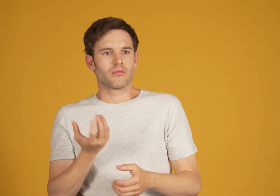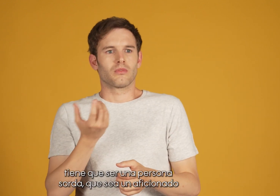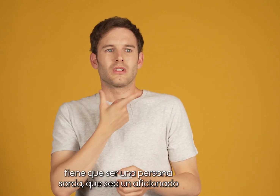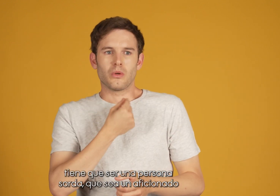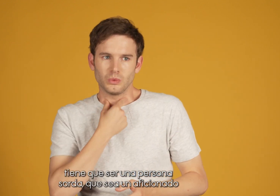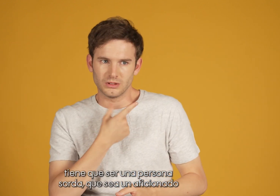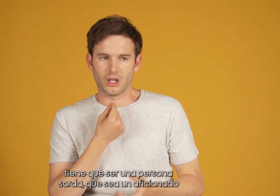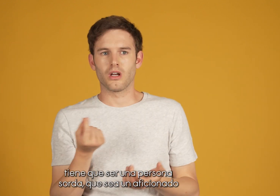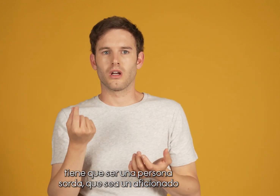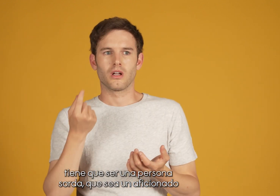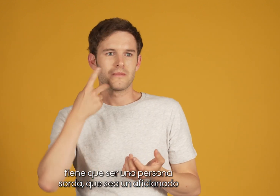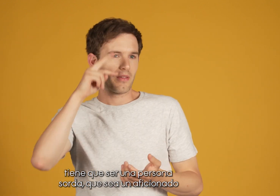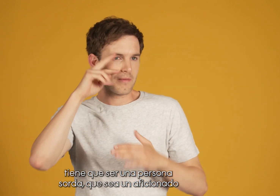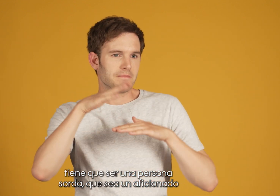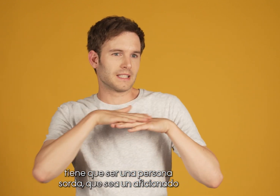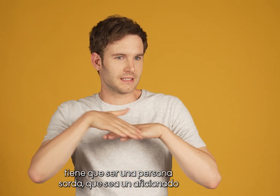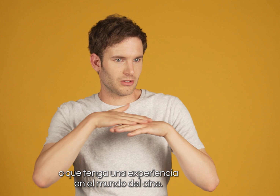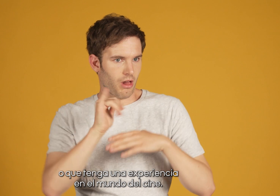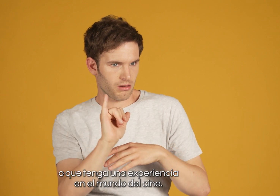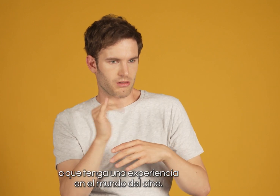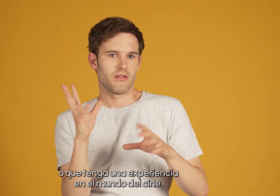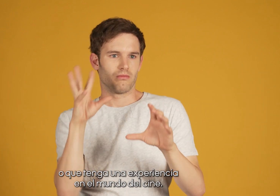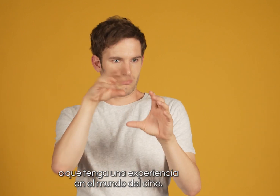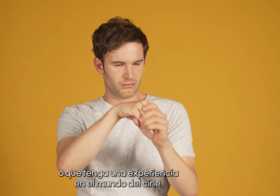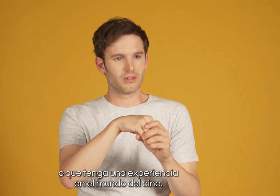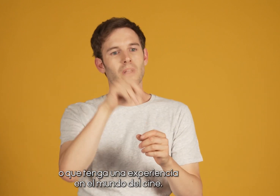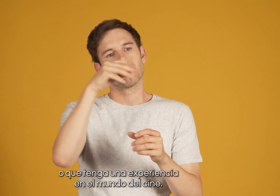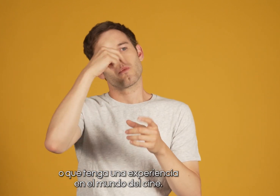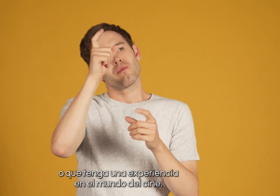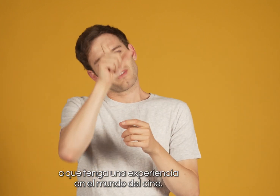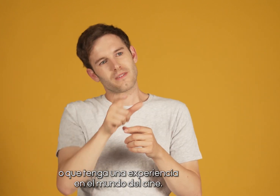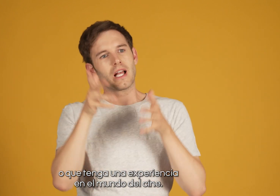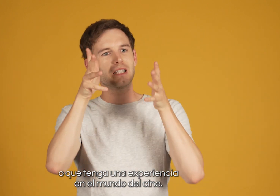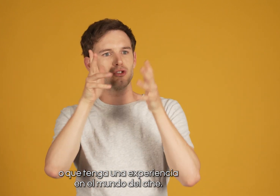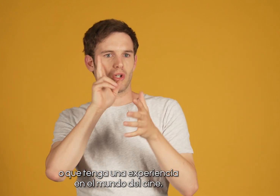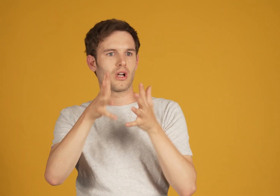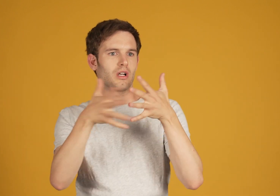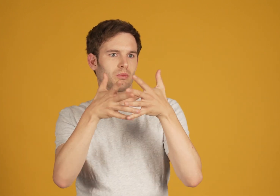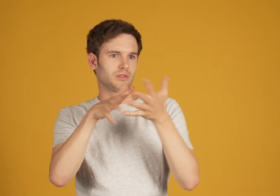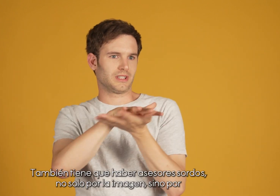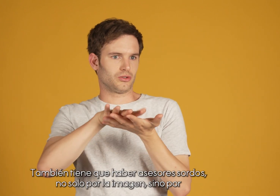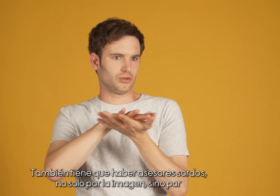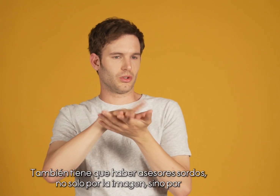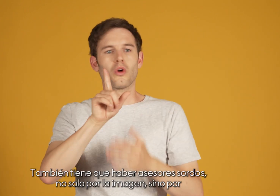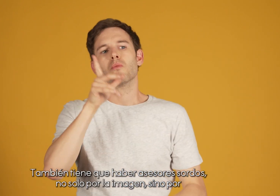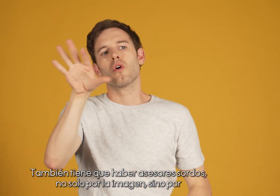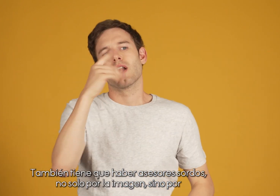Tiene que ser una persona sorda que sea un aficionado, que tenga una experiencia en el mundo del cine. También tiene que haber asesores